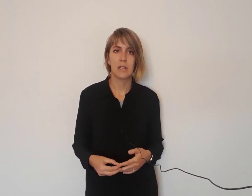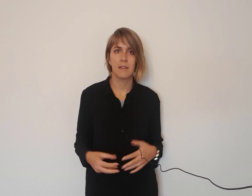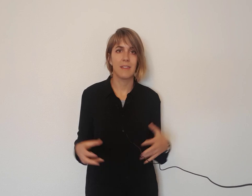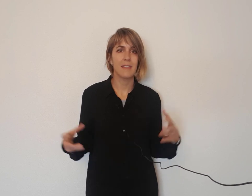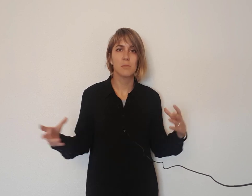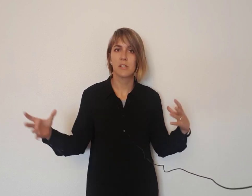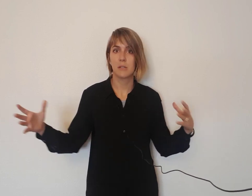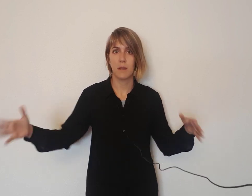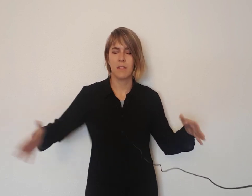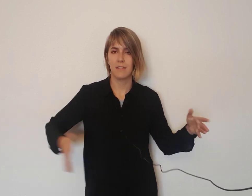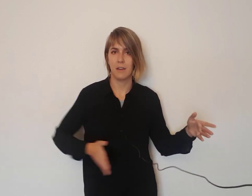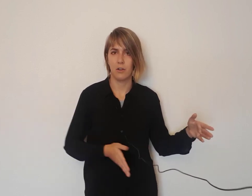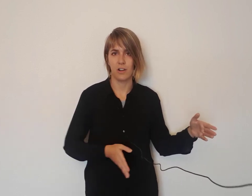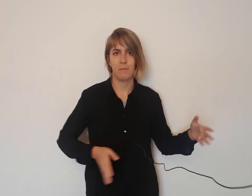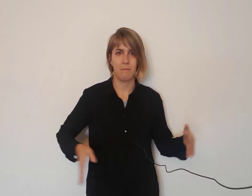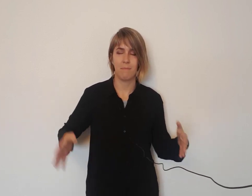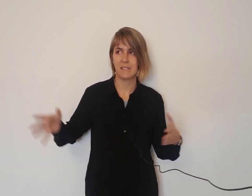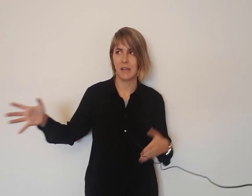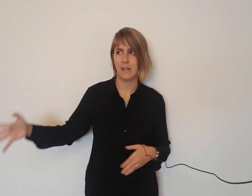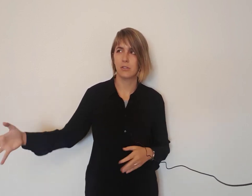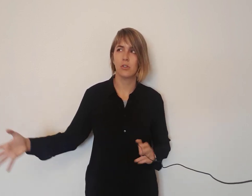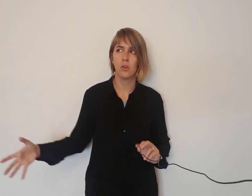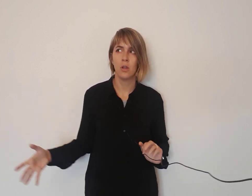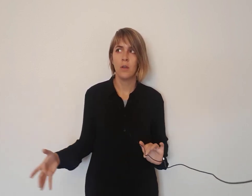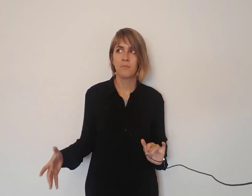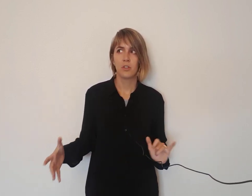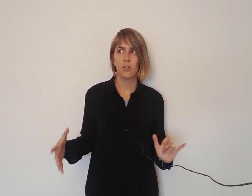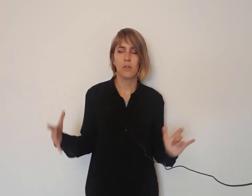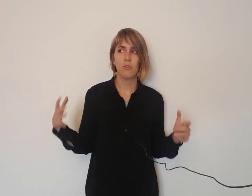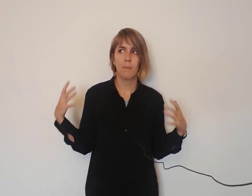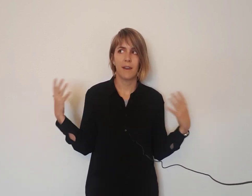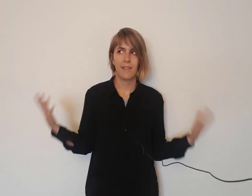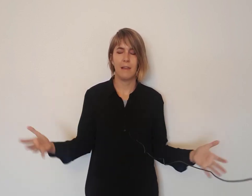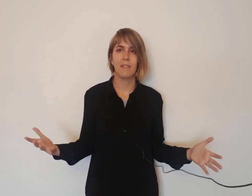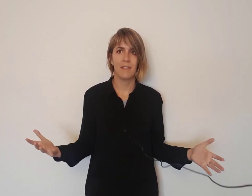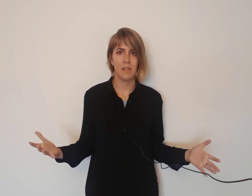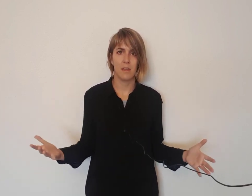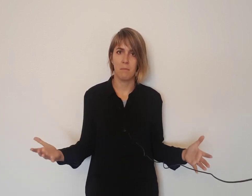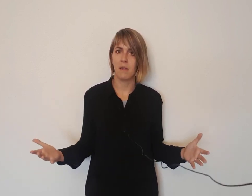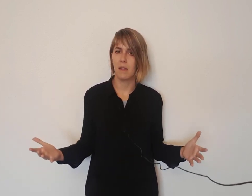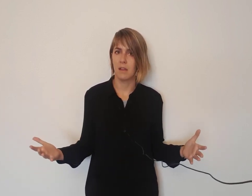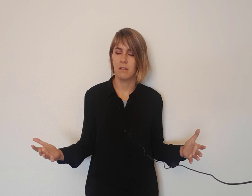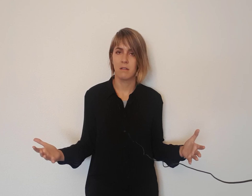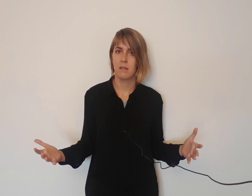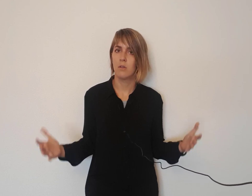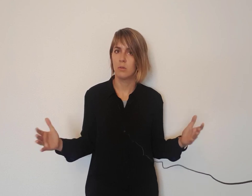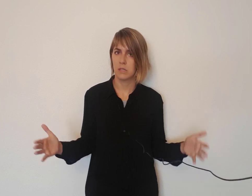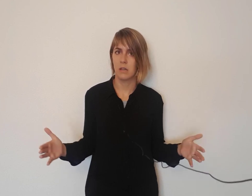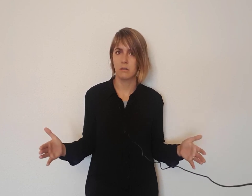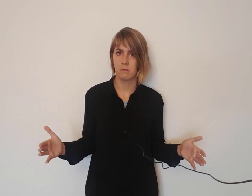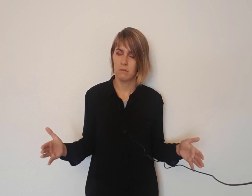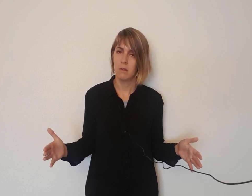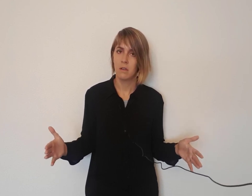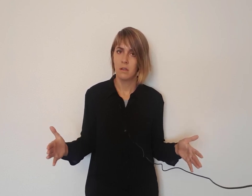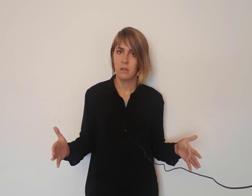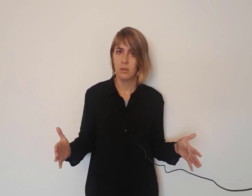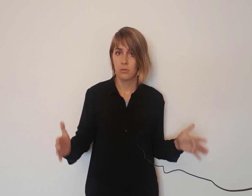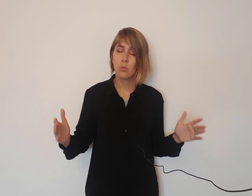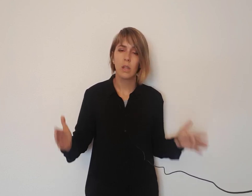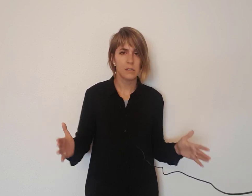sea, ya después de la experiencia anterior que me pasara esto, yo creo que fue una manera de la vida de decirme, Luisa, ¿tú tienes